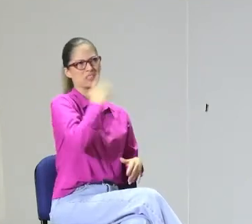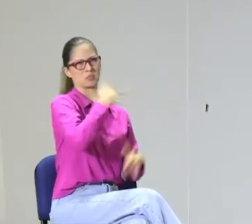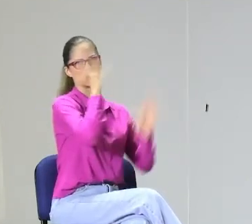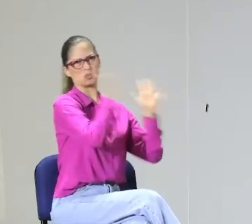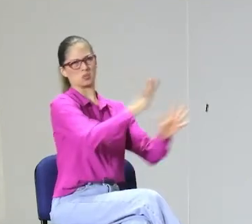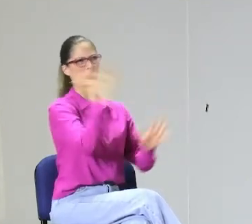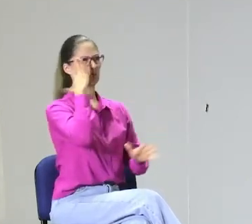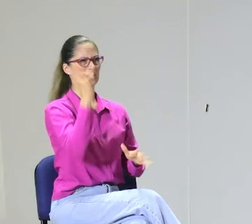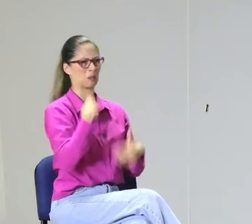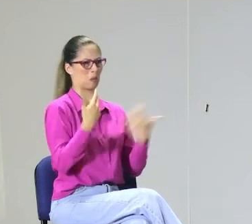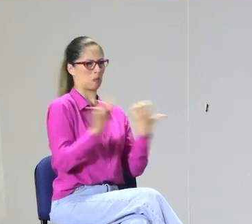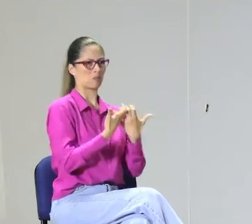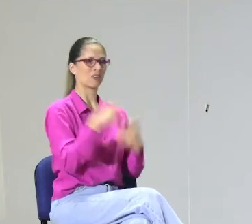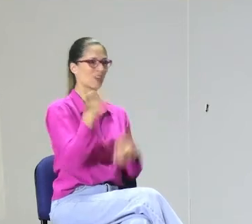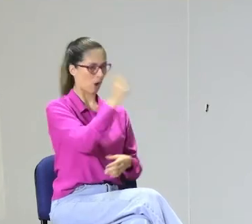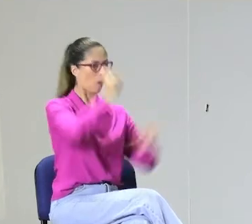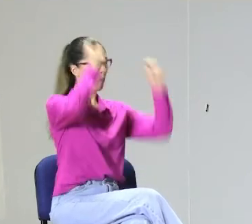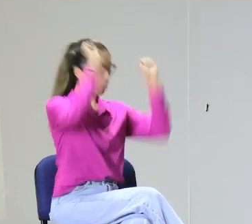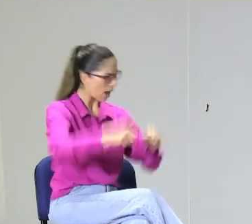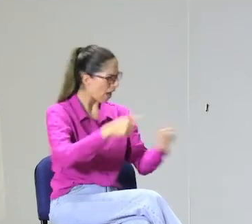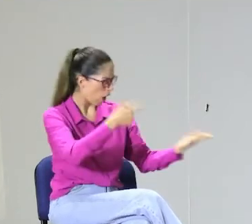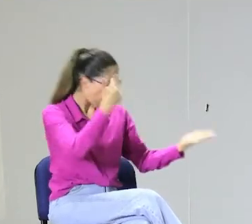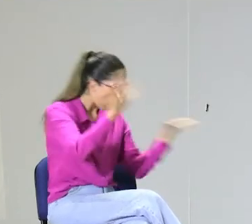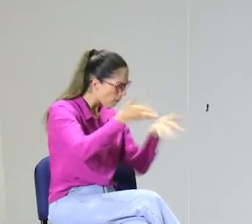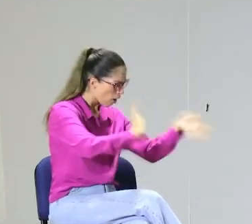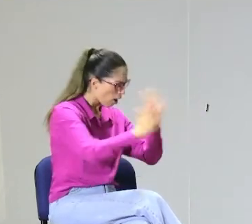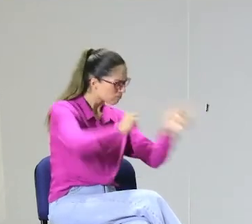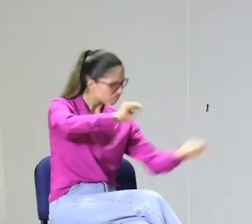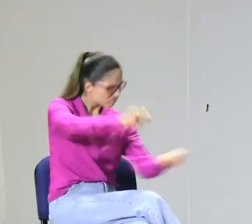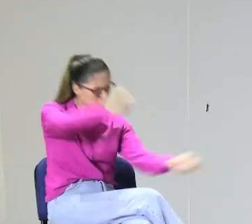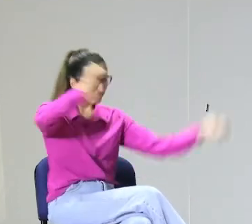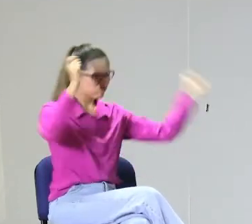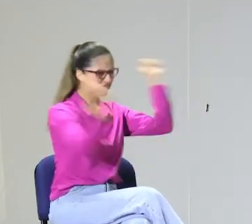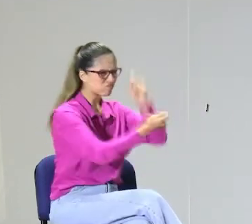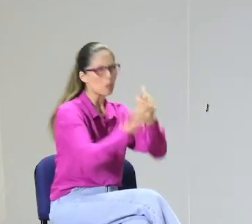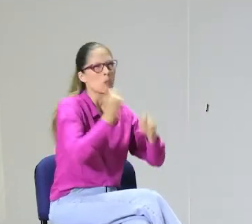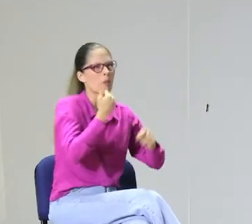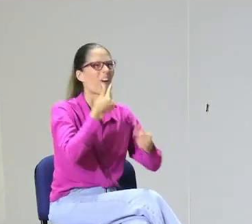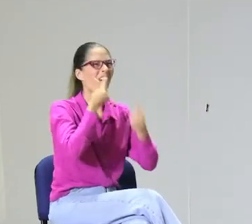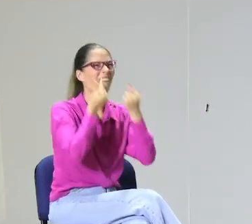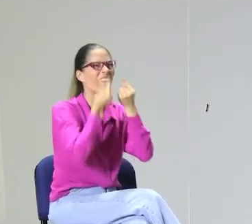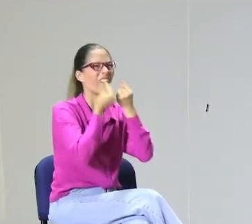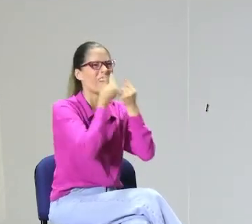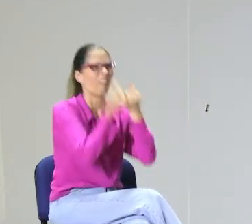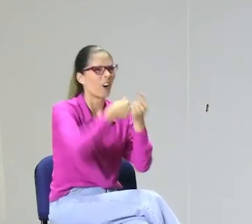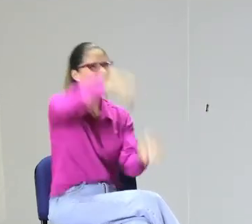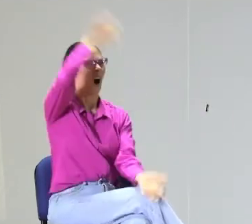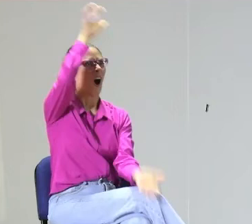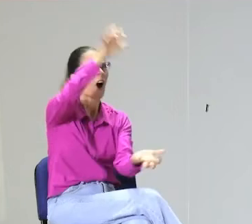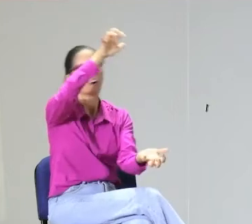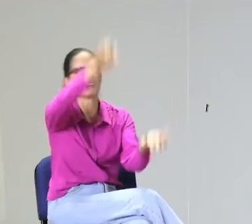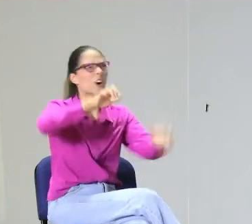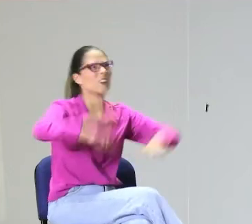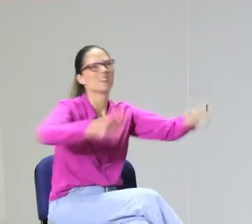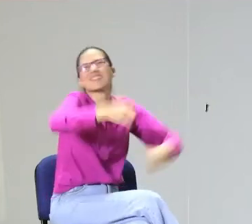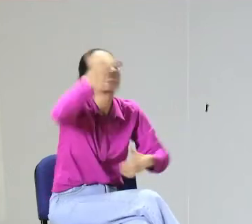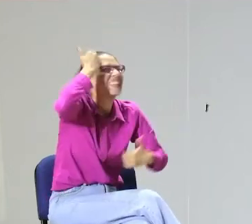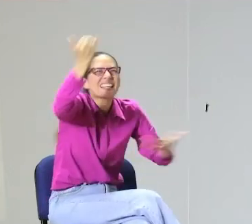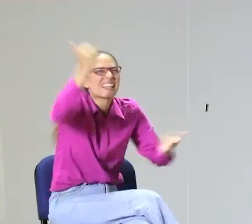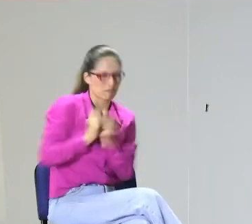oyentes. Hay algunos modelos lingüísticos que dicen, no, esto yo no lo sé manejar, esto hace parte del mundo de los oyentes. Es importante transformar la idea